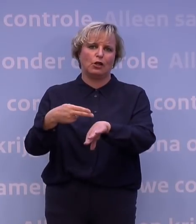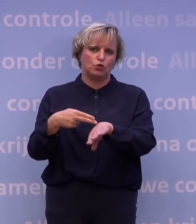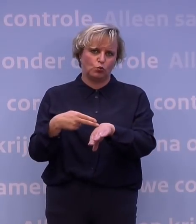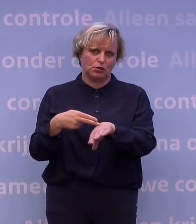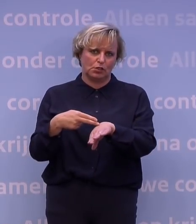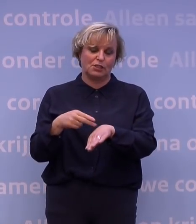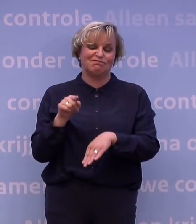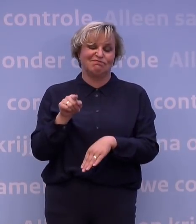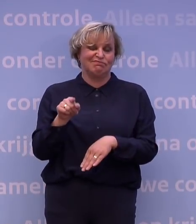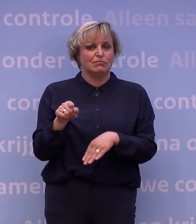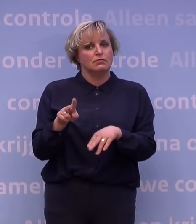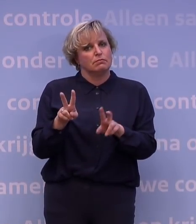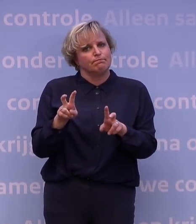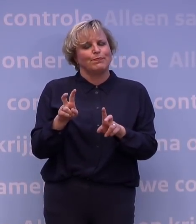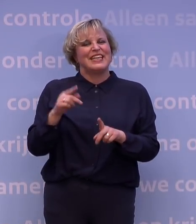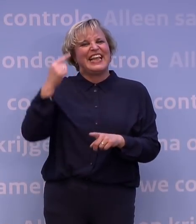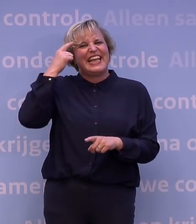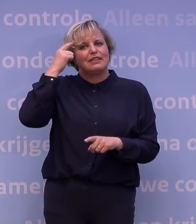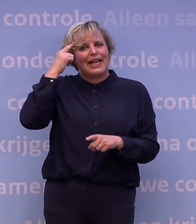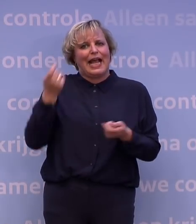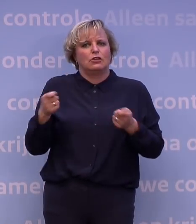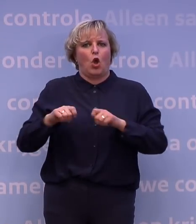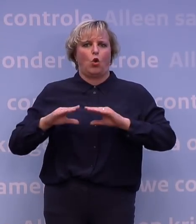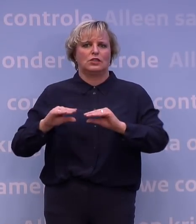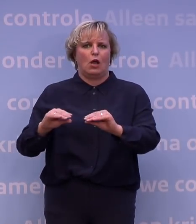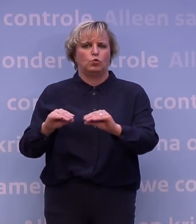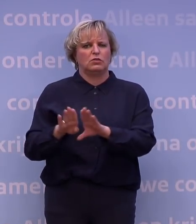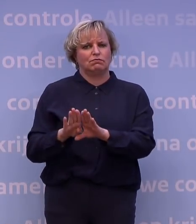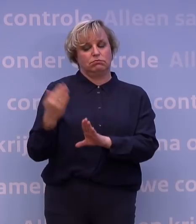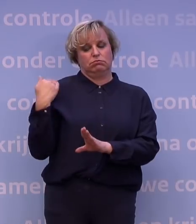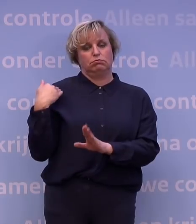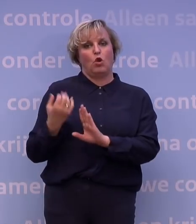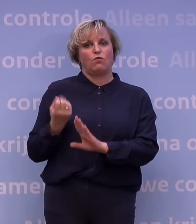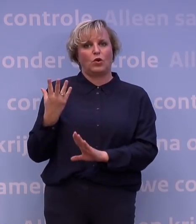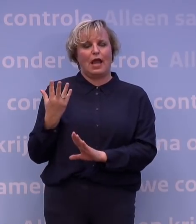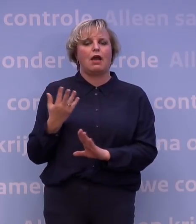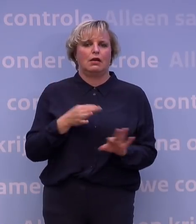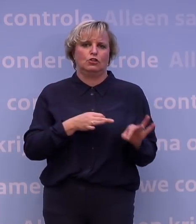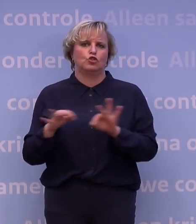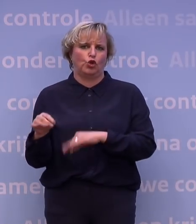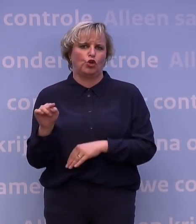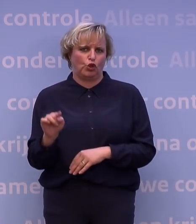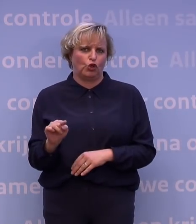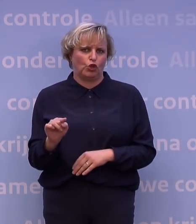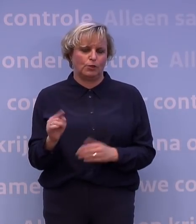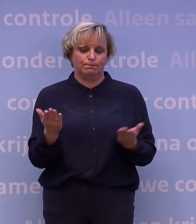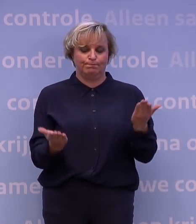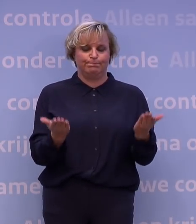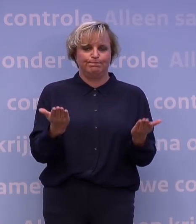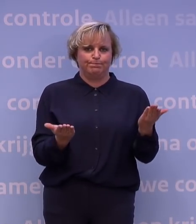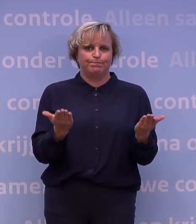ons dichterbij die intelligente lockdown vergelijkbaar met dit voorjaar brengen. Dat is het pad